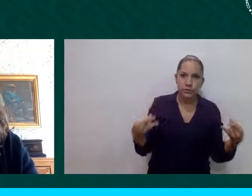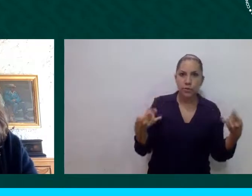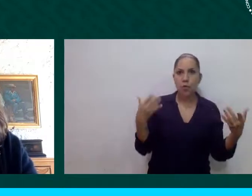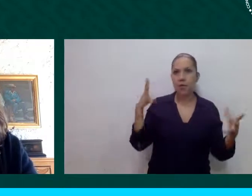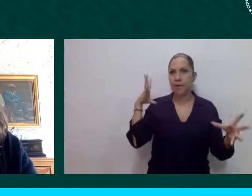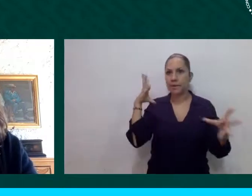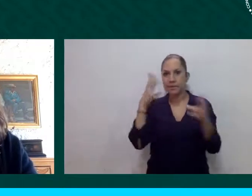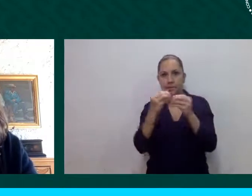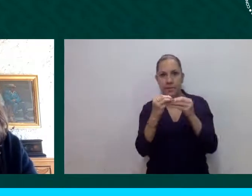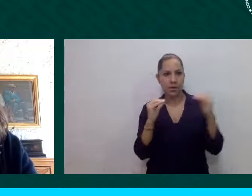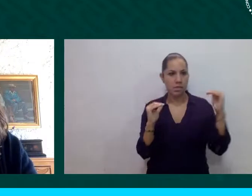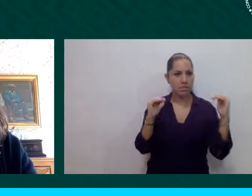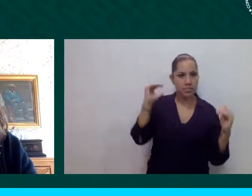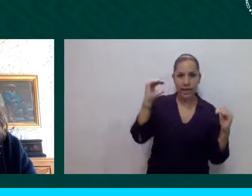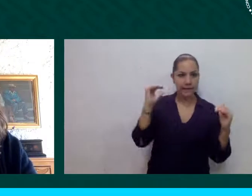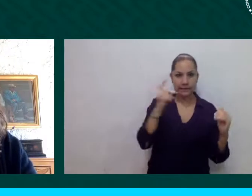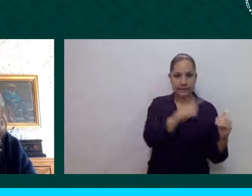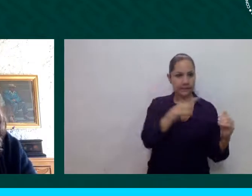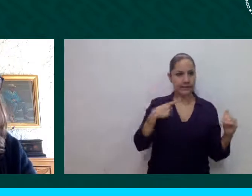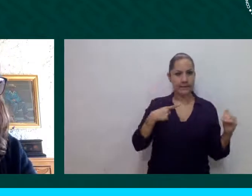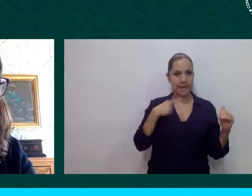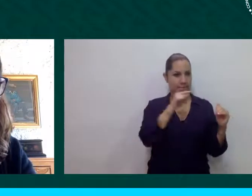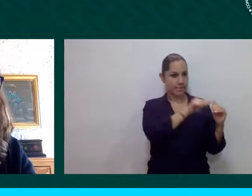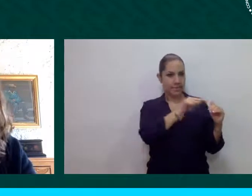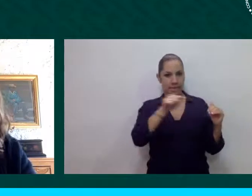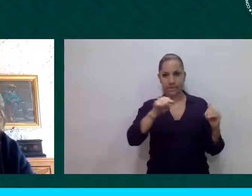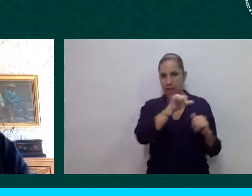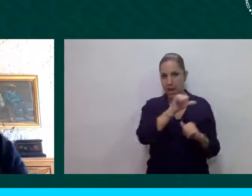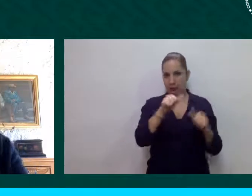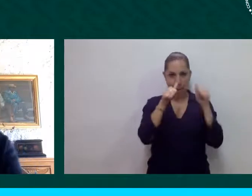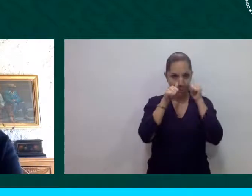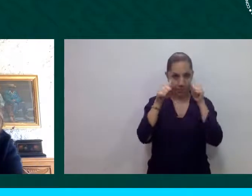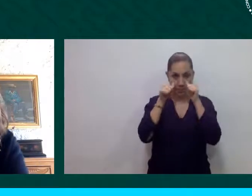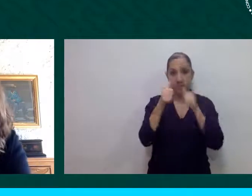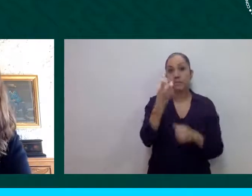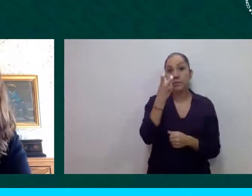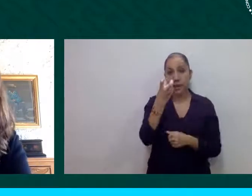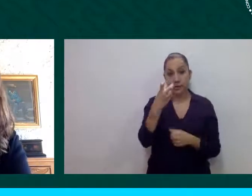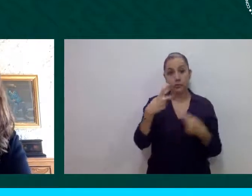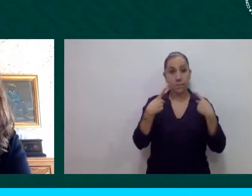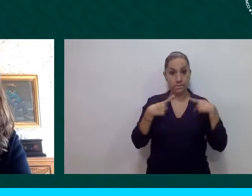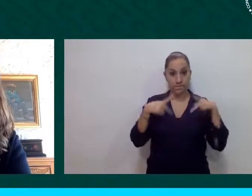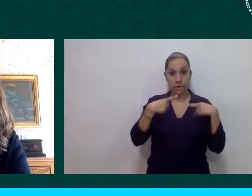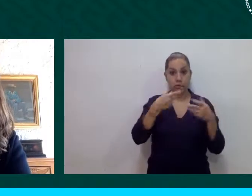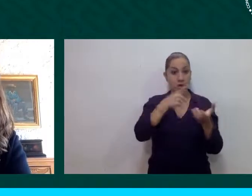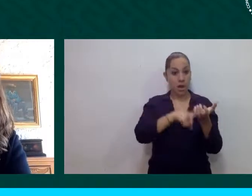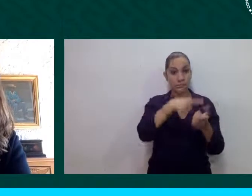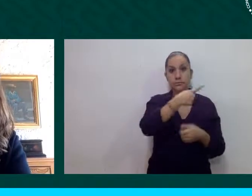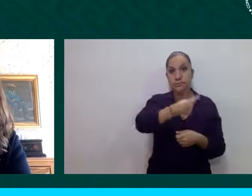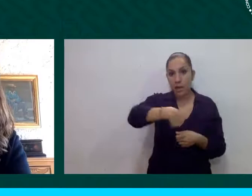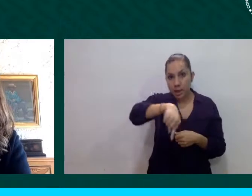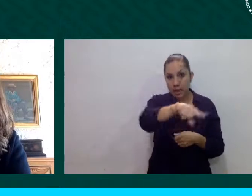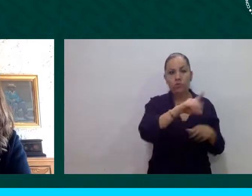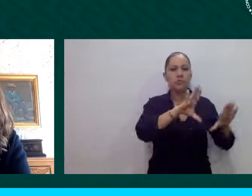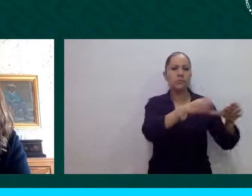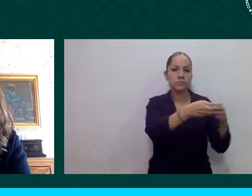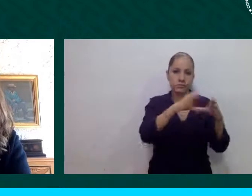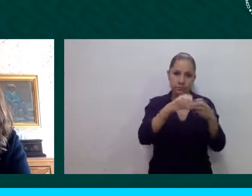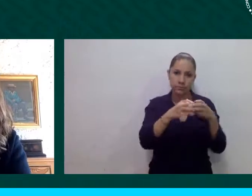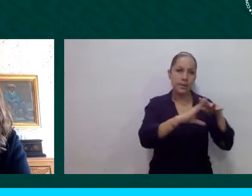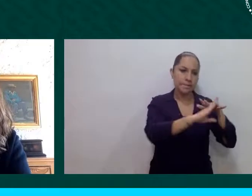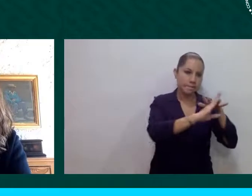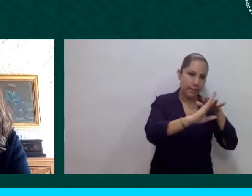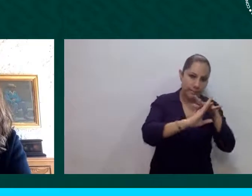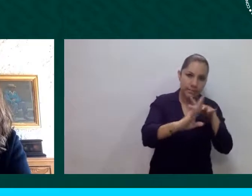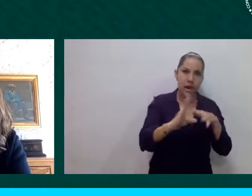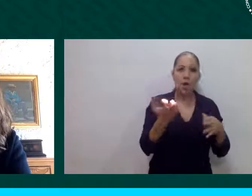grupos ha sido los grupos en situación de movilidad, personas migrantes, personas refugiadas y en general personas que